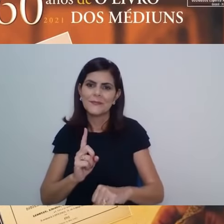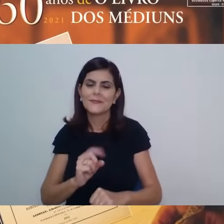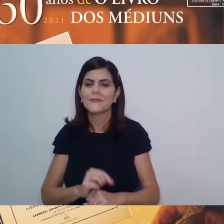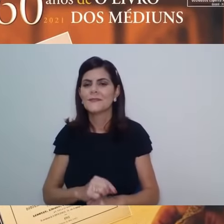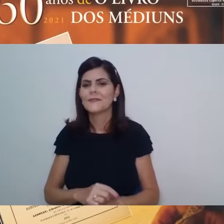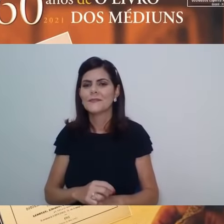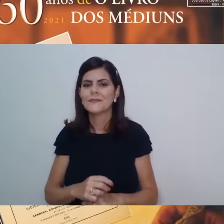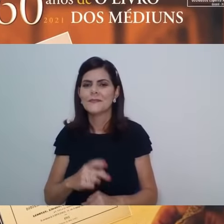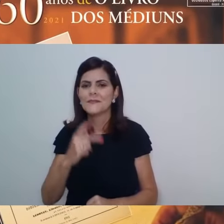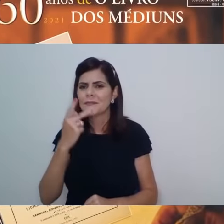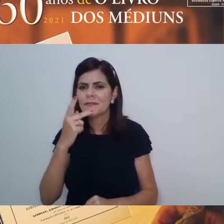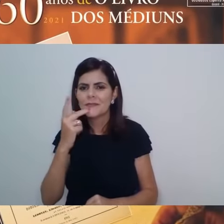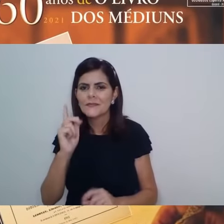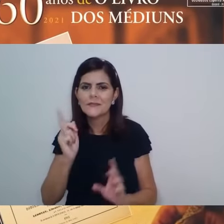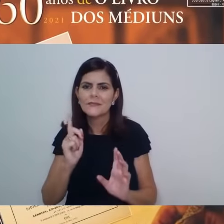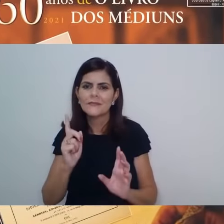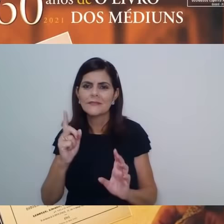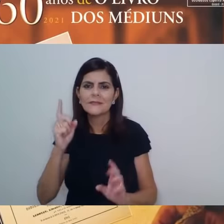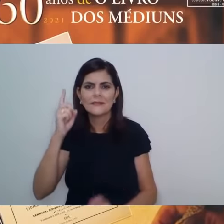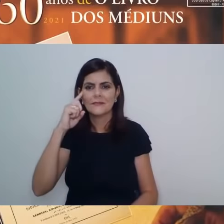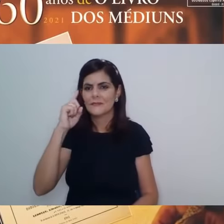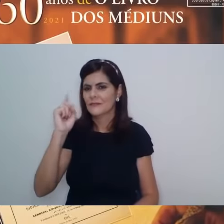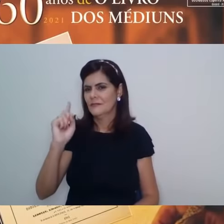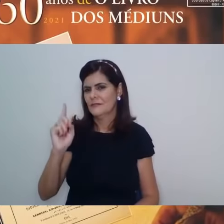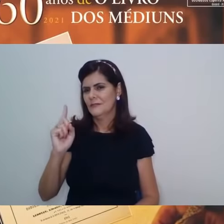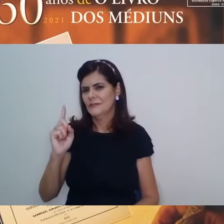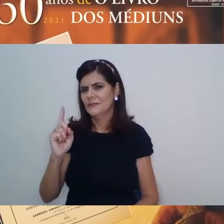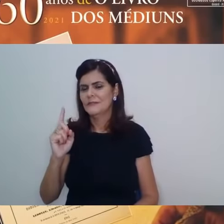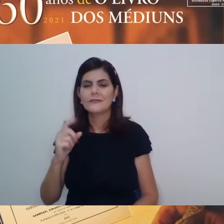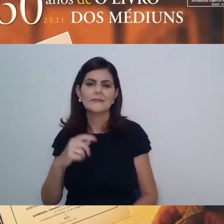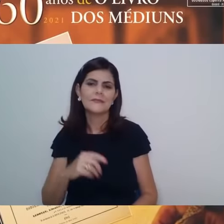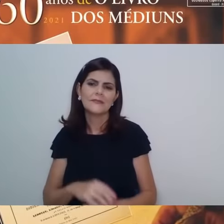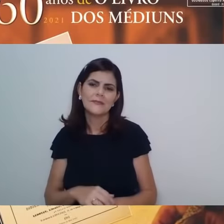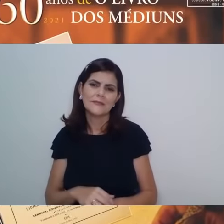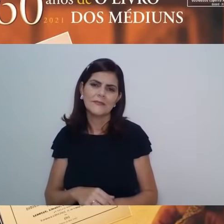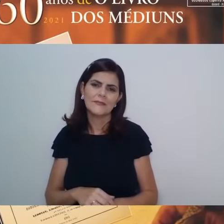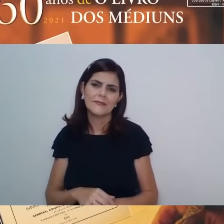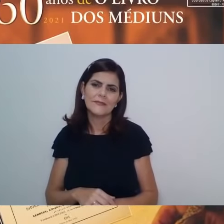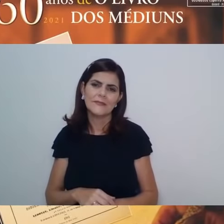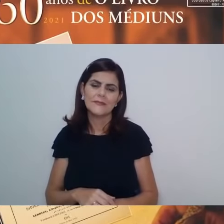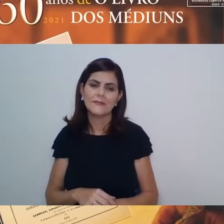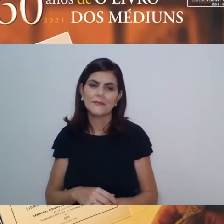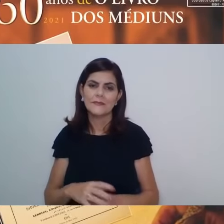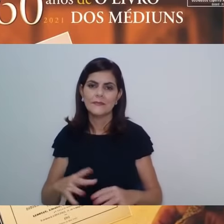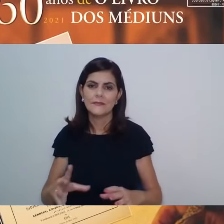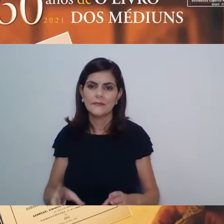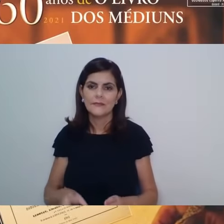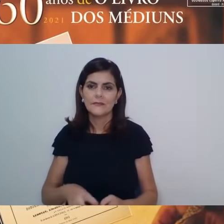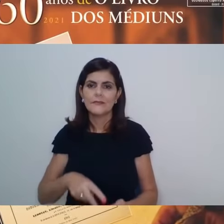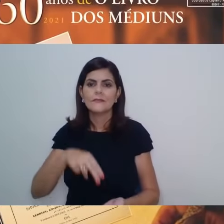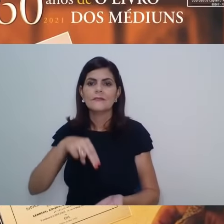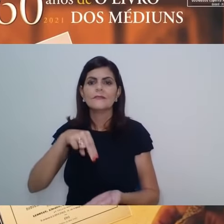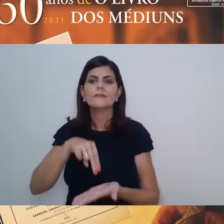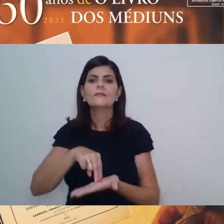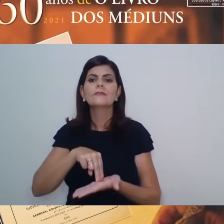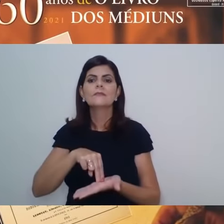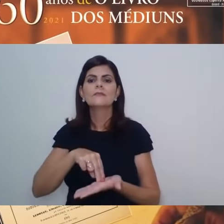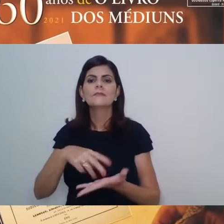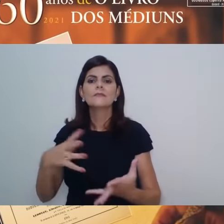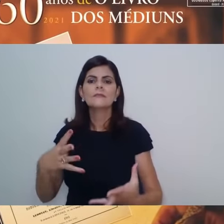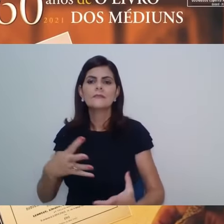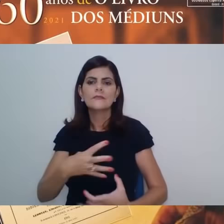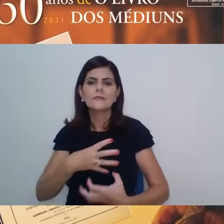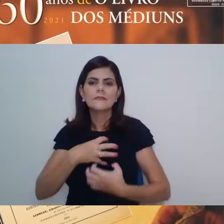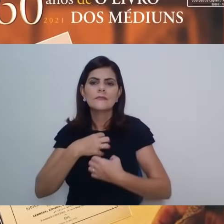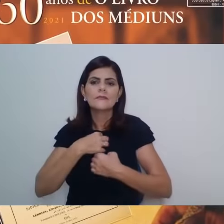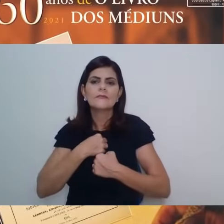profícua, na autoflagelação, ele acolhe a expressão do amor misericordioso